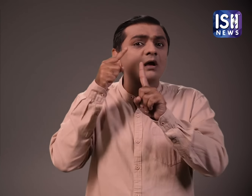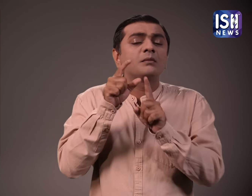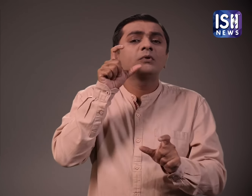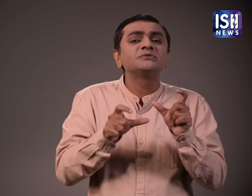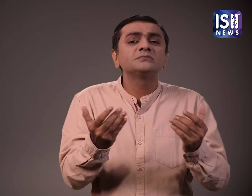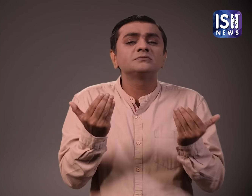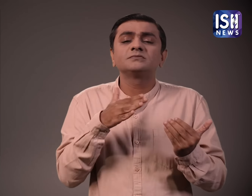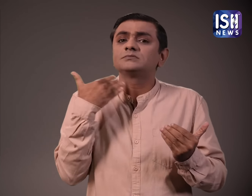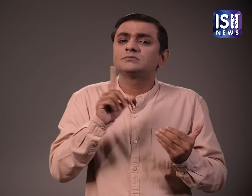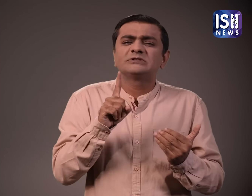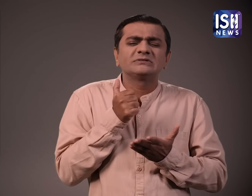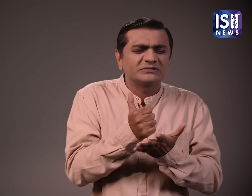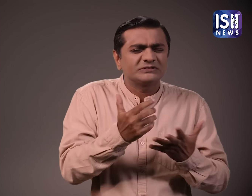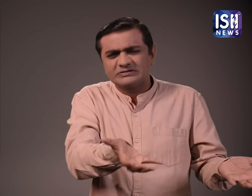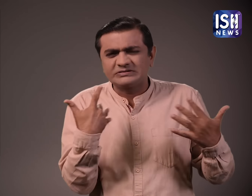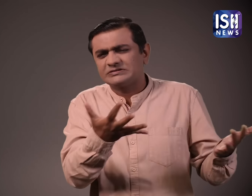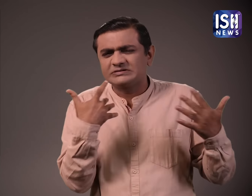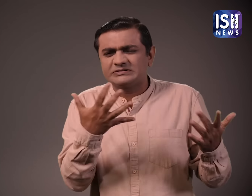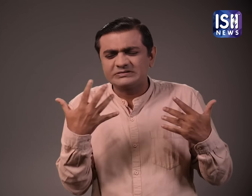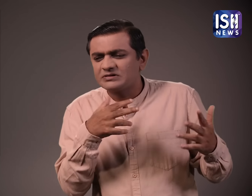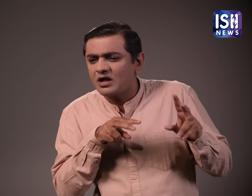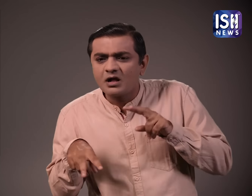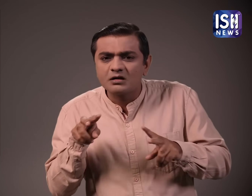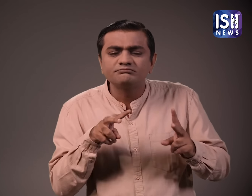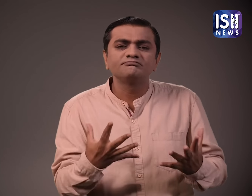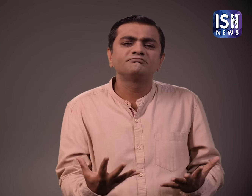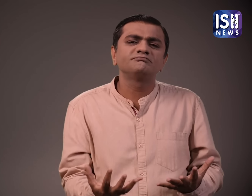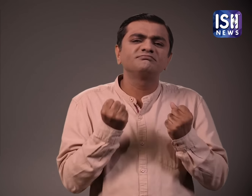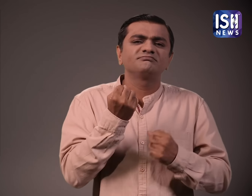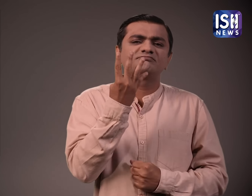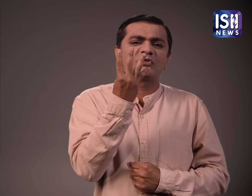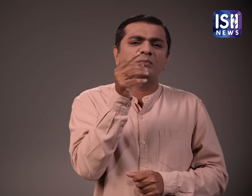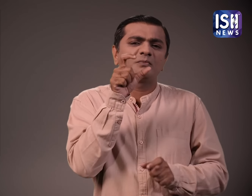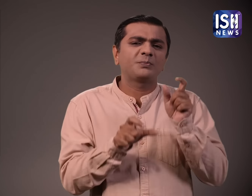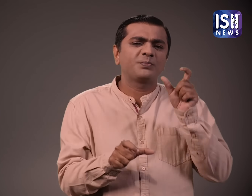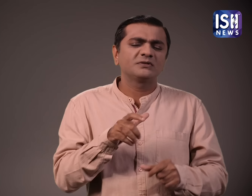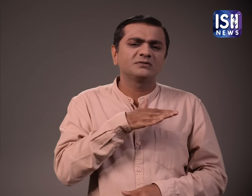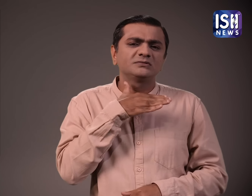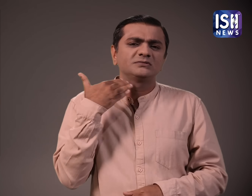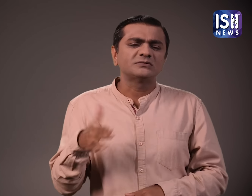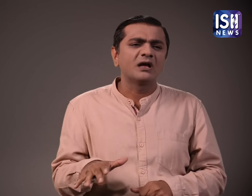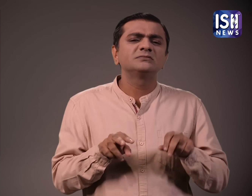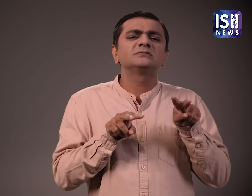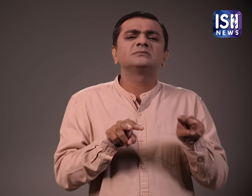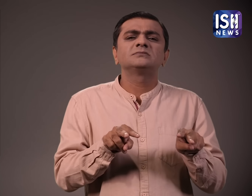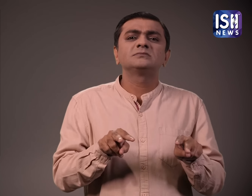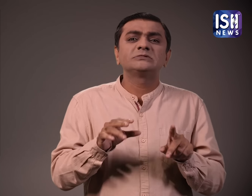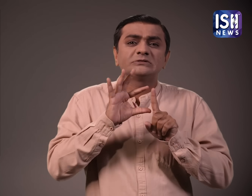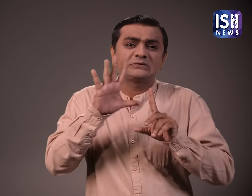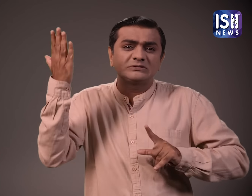उदेश्य सभी को बचाना और ये से उनस्चित करना था कि कोई हताहत ना हो दुख की बात है कि चार लोग बुरुद पाए गए कुछ लोग